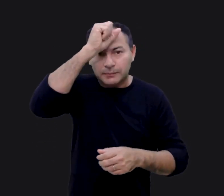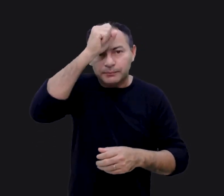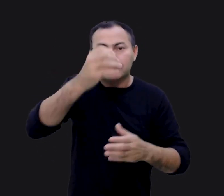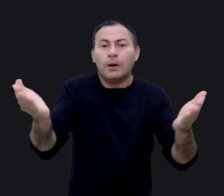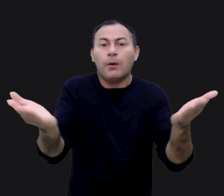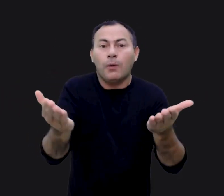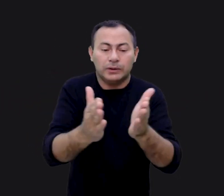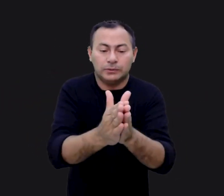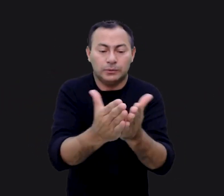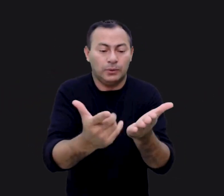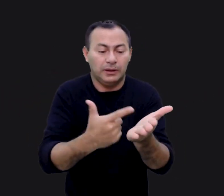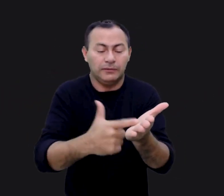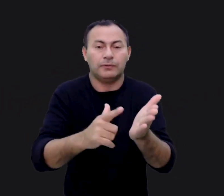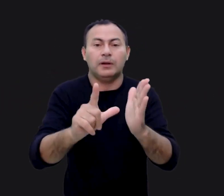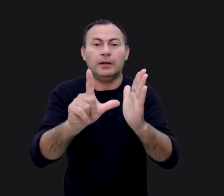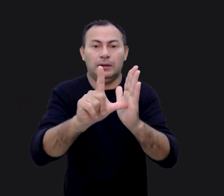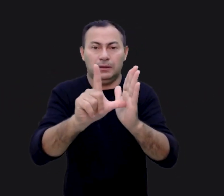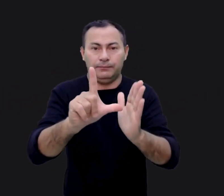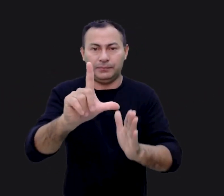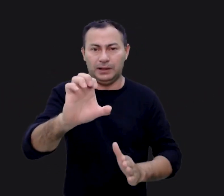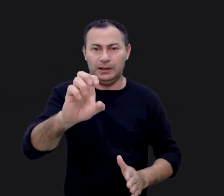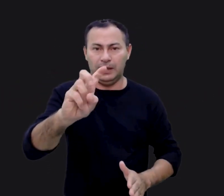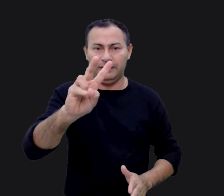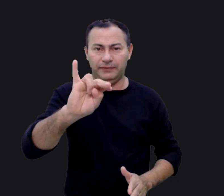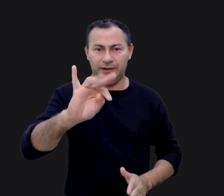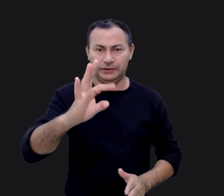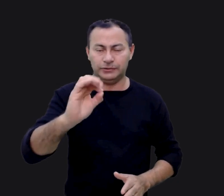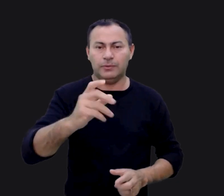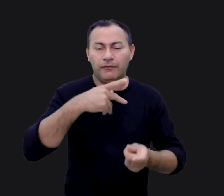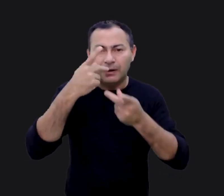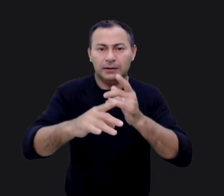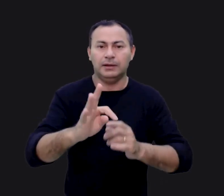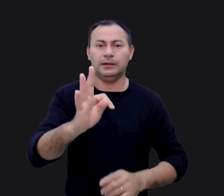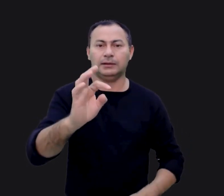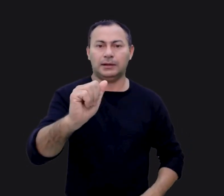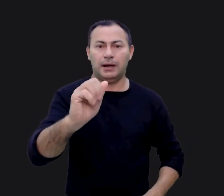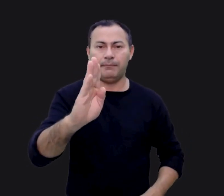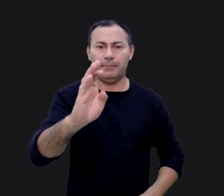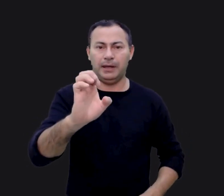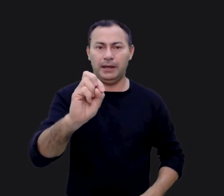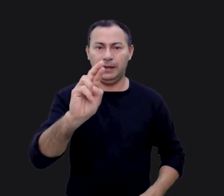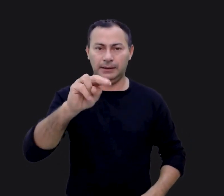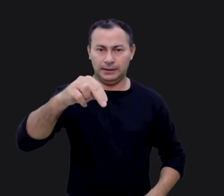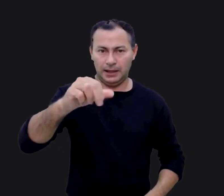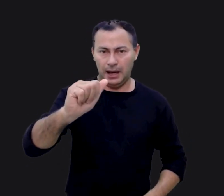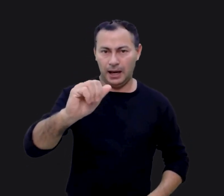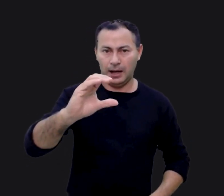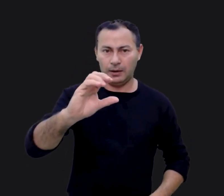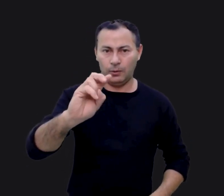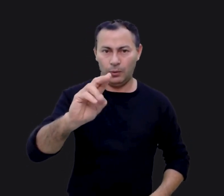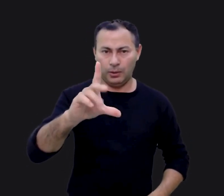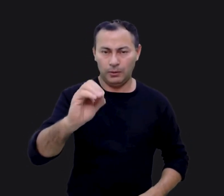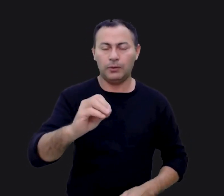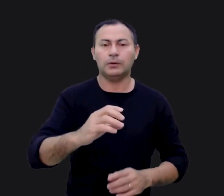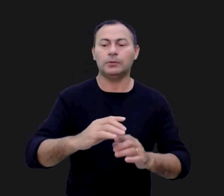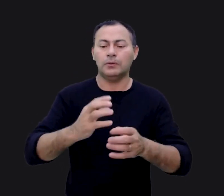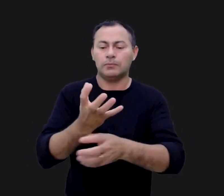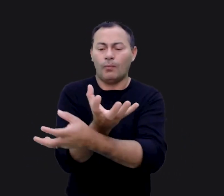muito. Hoje, no livro de Levítico, vamos focalizar o que a Bíblia chama de tabernáculo no deserto, a qual nós temos chamado de tenda de